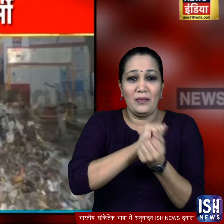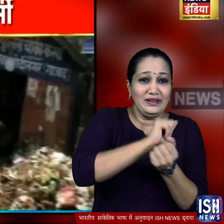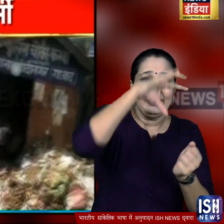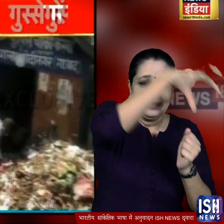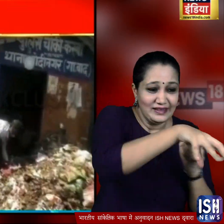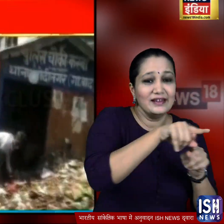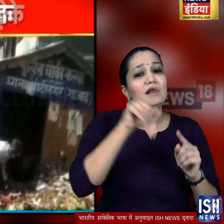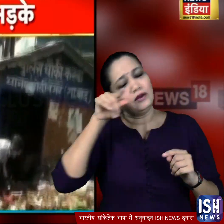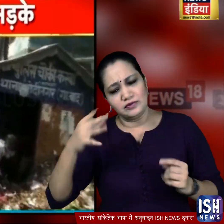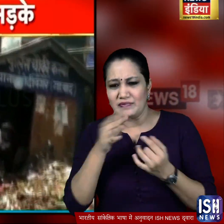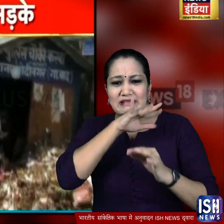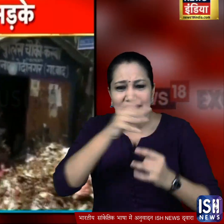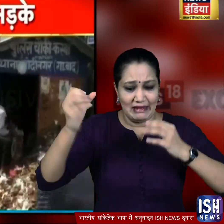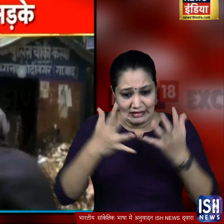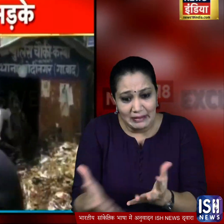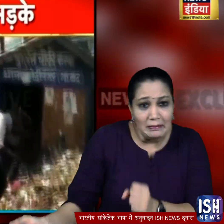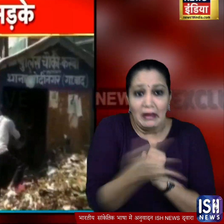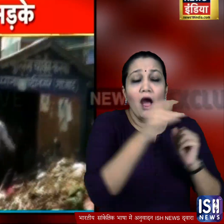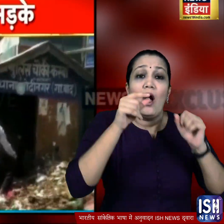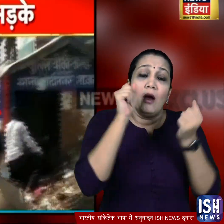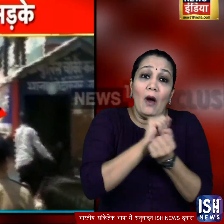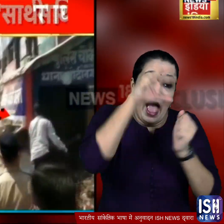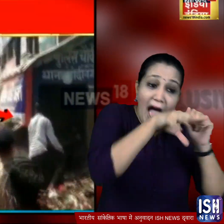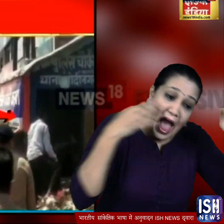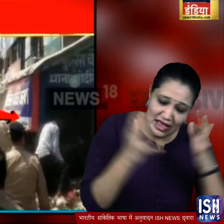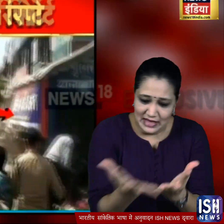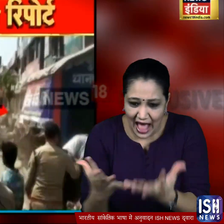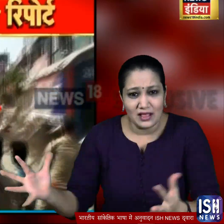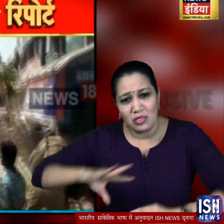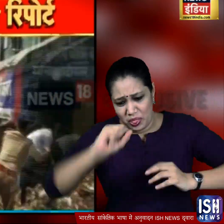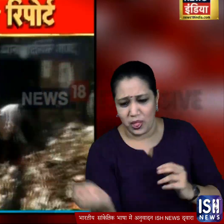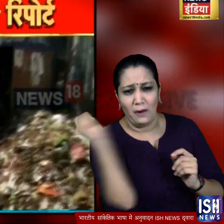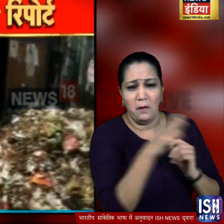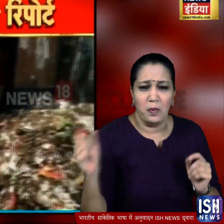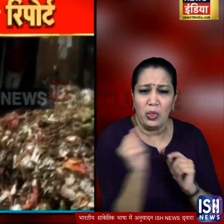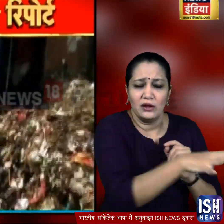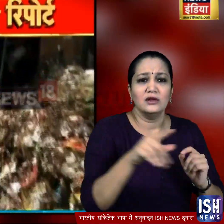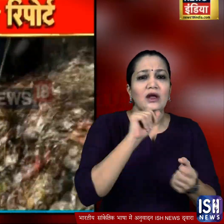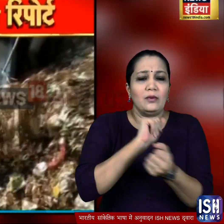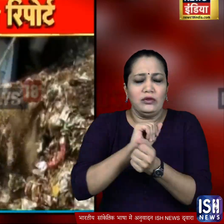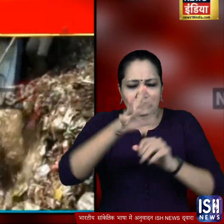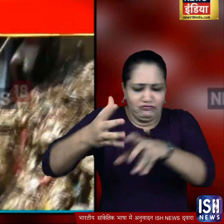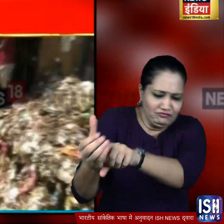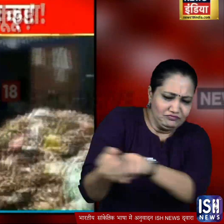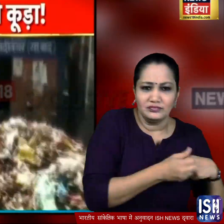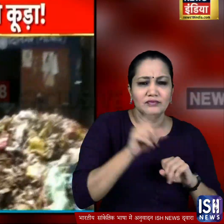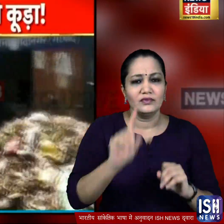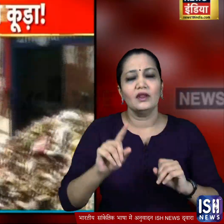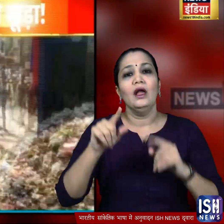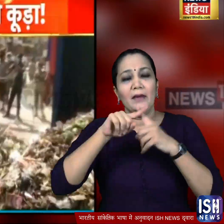दिया इन लोगों में कुछ तो कूड़ा हाथ से उठा उठा कर चौकी के अंदर डालने लगे ये देखते ही एक पुलिस वाले ने उन्हें खीच कर बाहर निकाला इस बीच साथी की